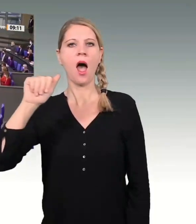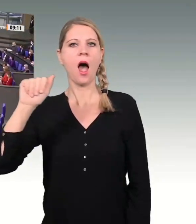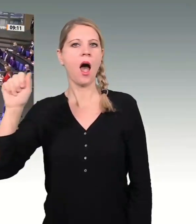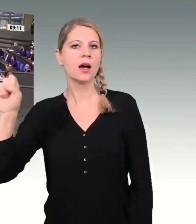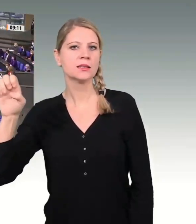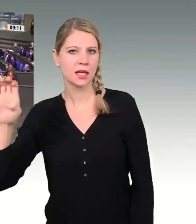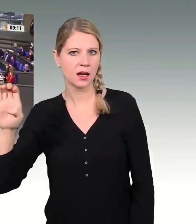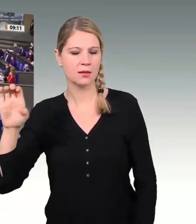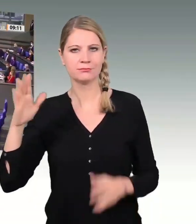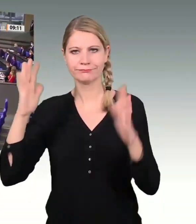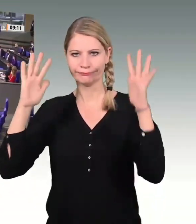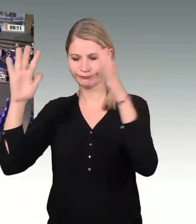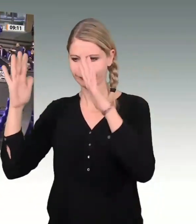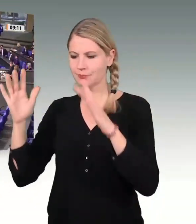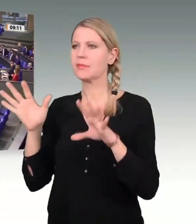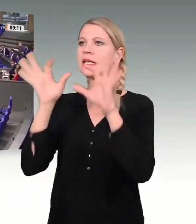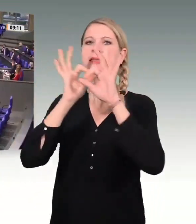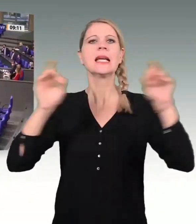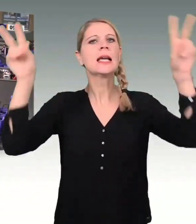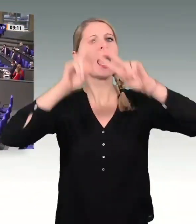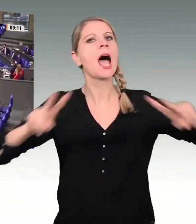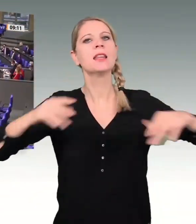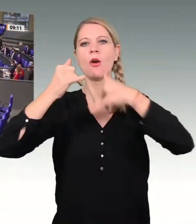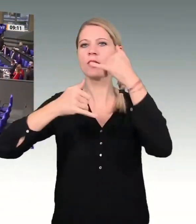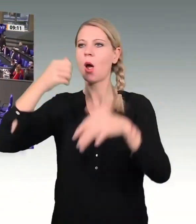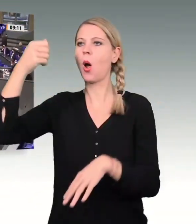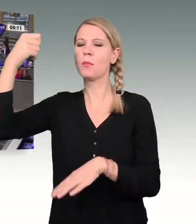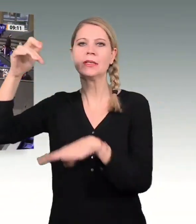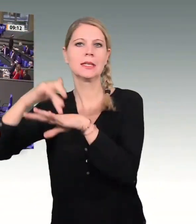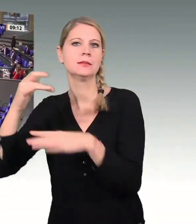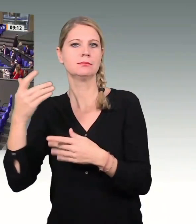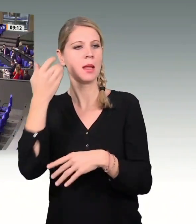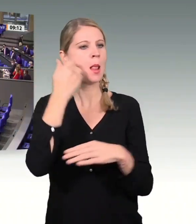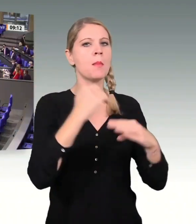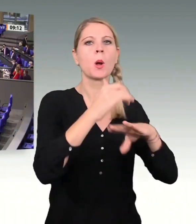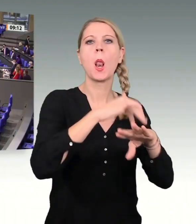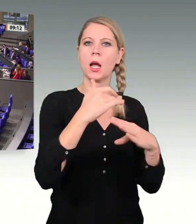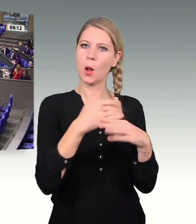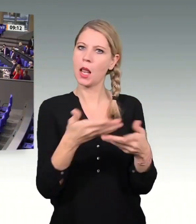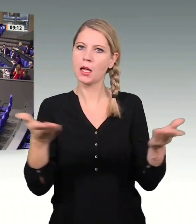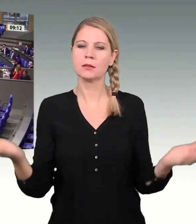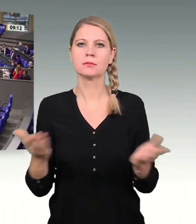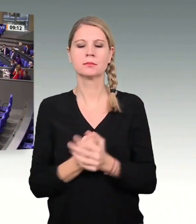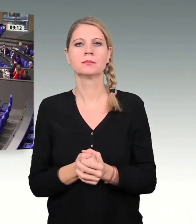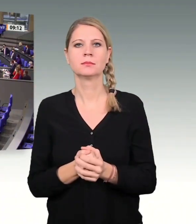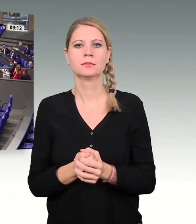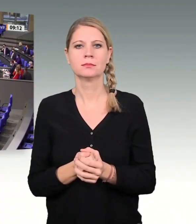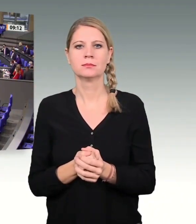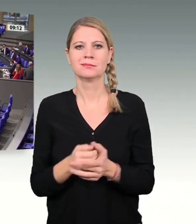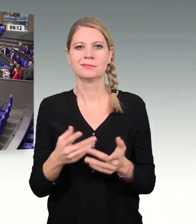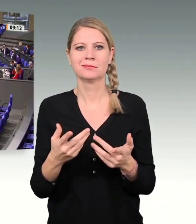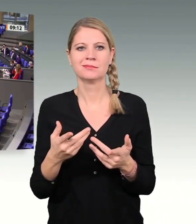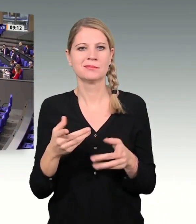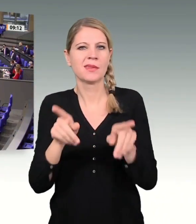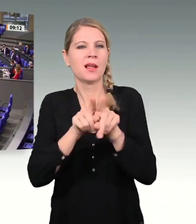Sehr geehrte Frau Präsidentin! Liebe Kolleginnen und Kollegen! Eine Münze hinter dem